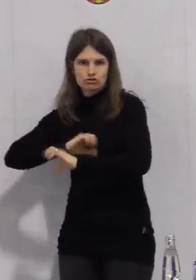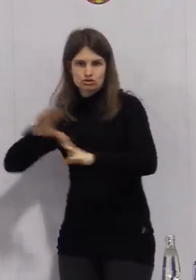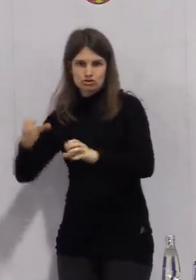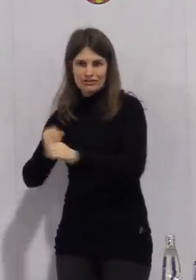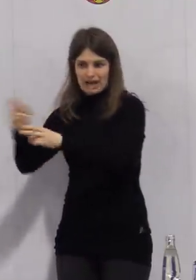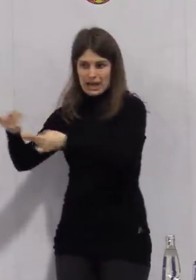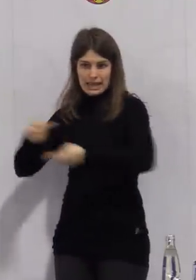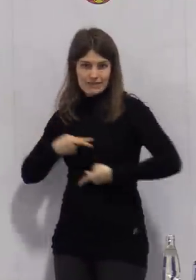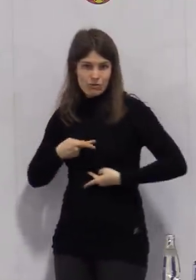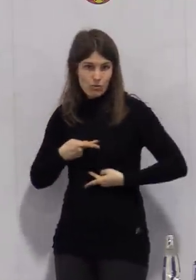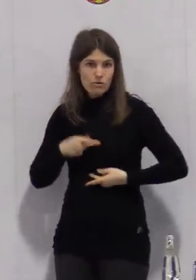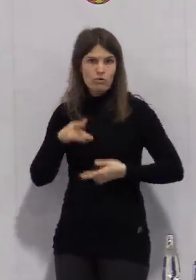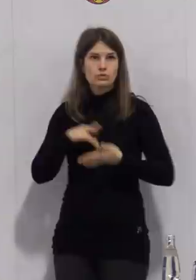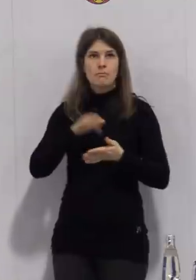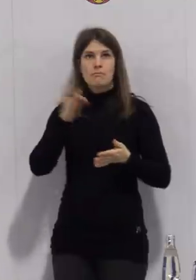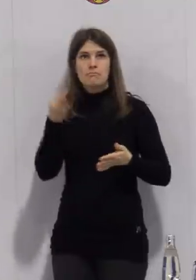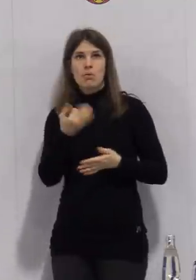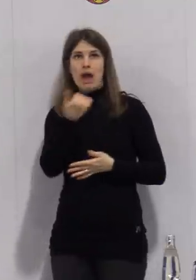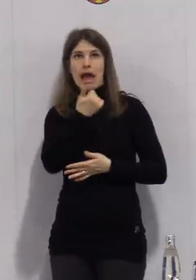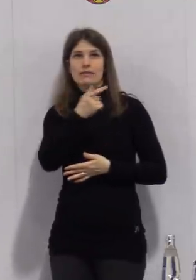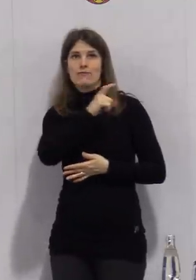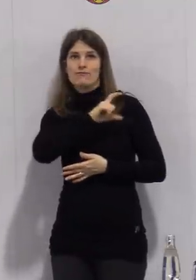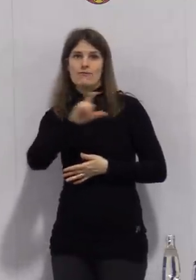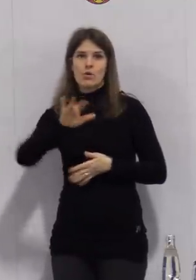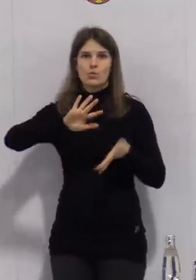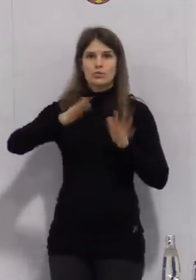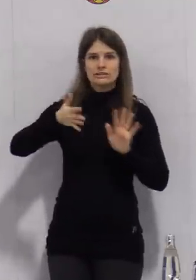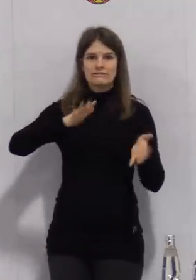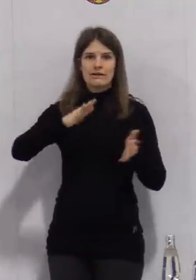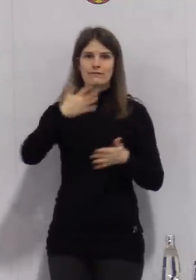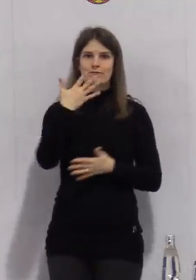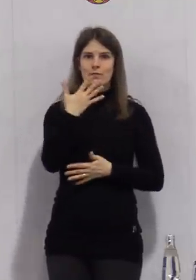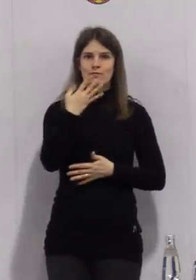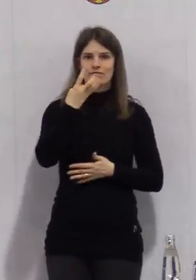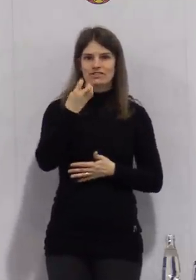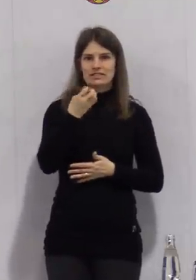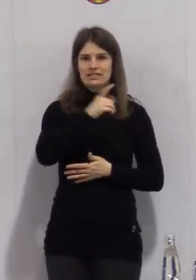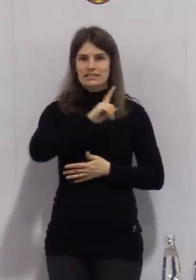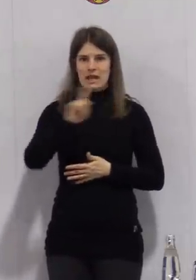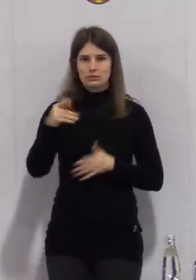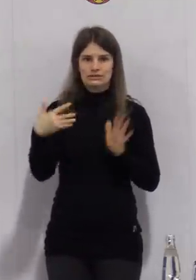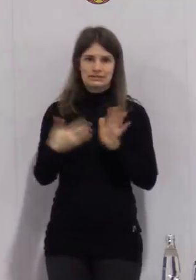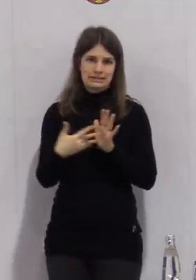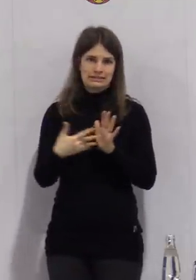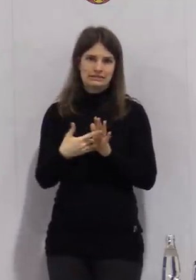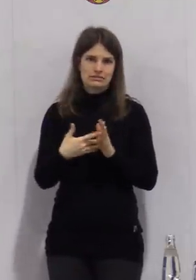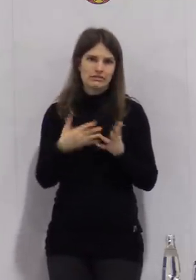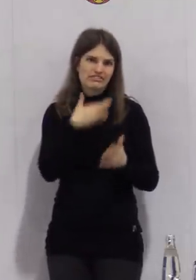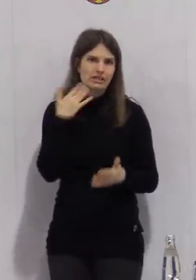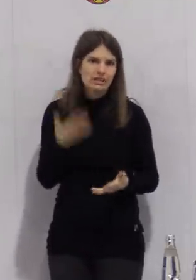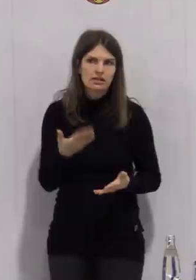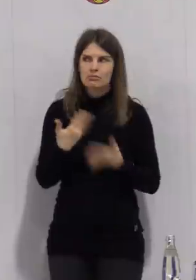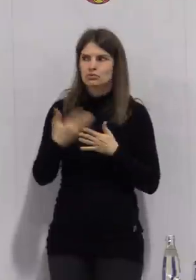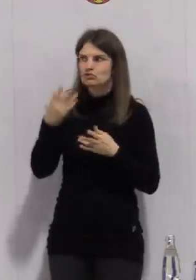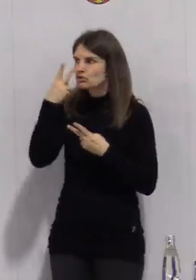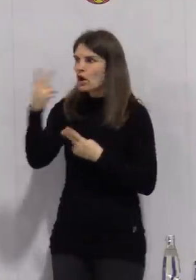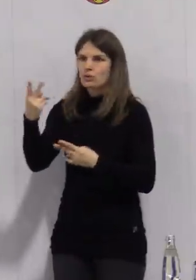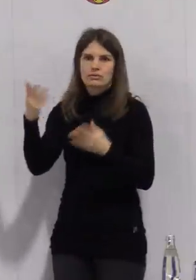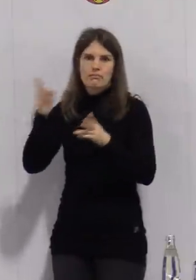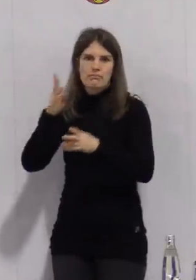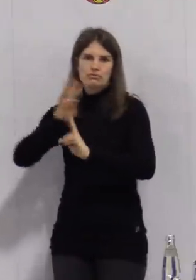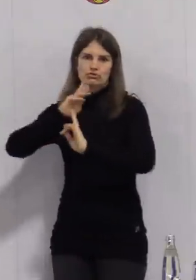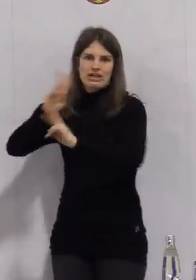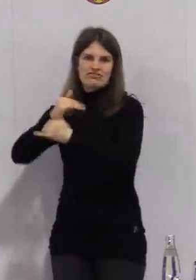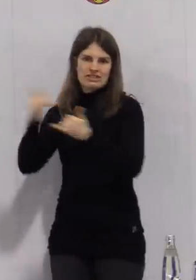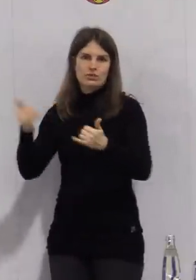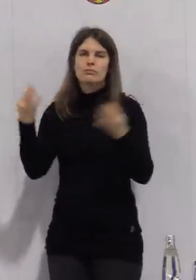45.000 Tests pro Woche. Also wir reden ja auch von größeren Mengen. Und wir brauchen ja Tests, die einfach zu